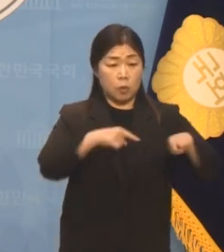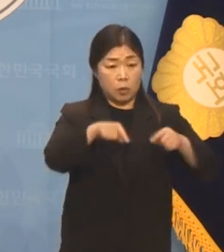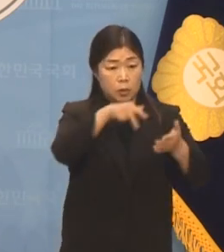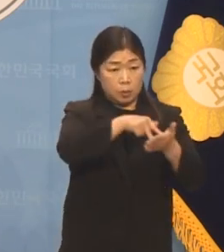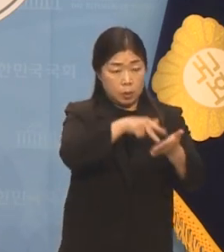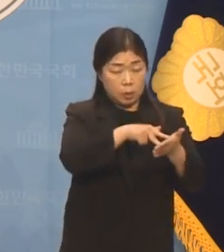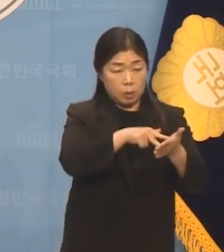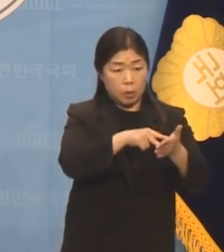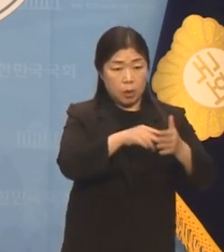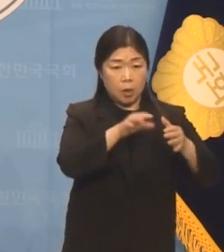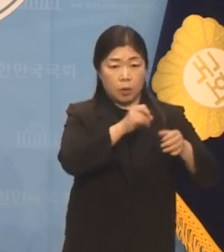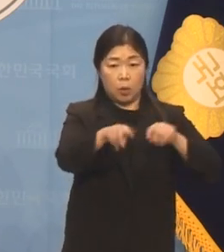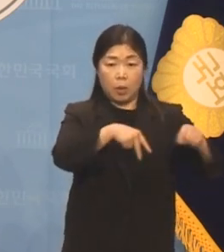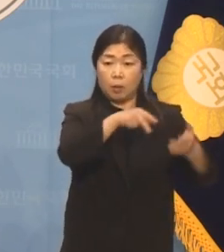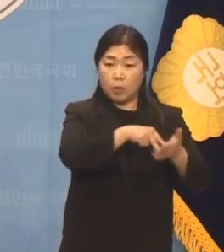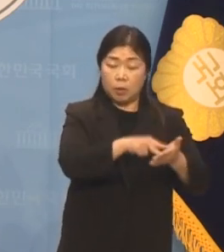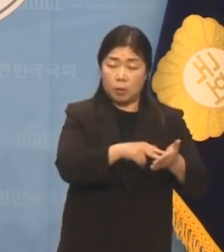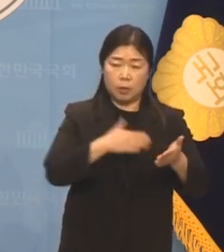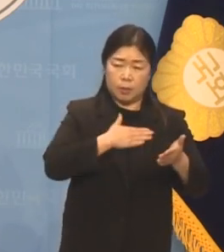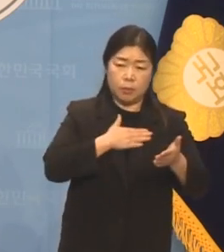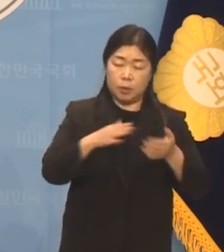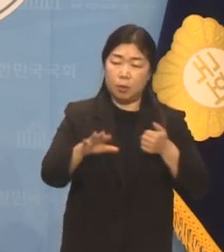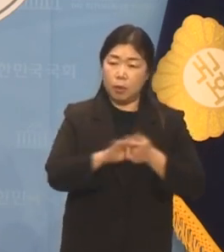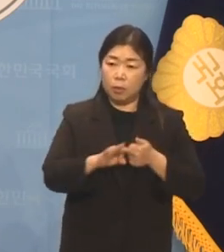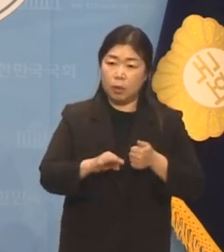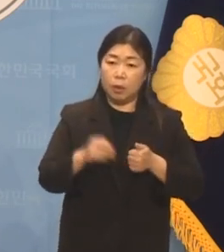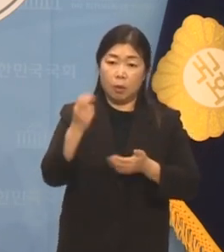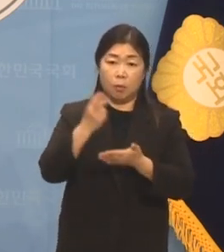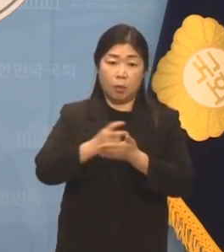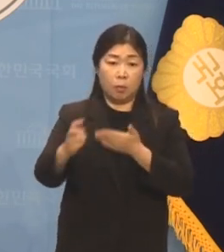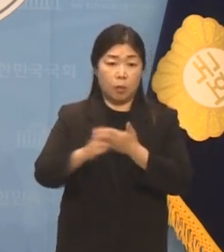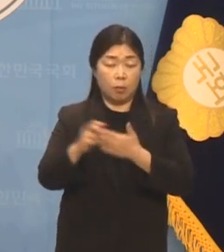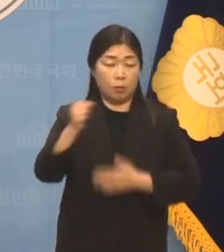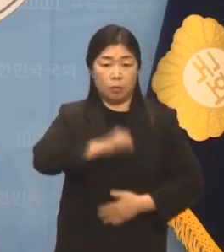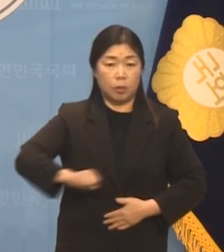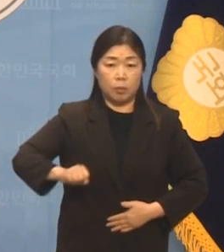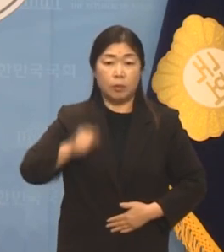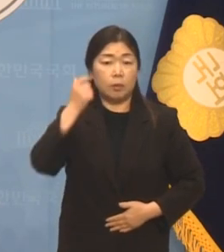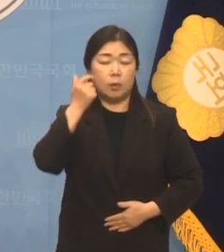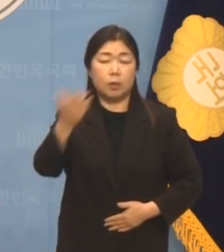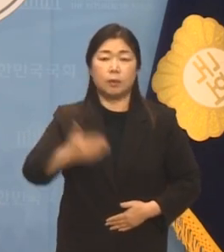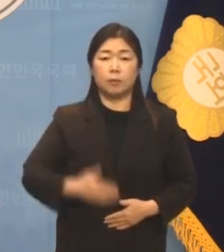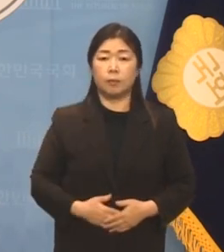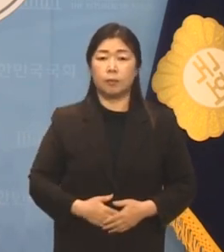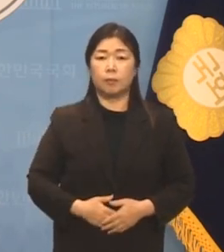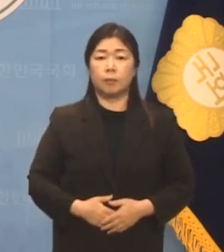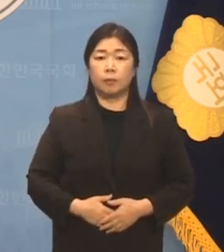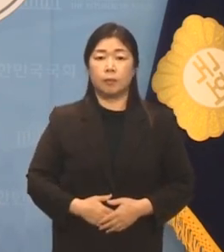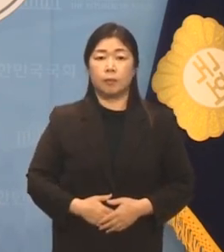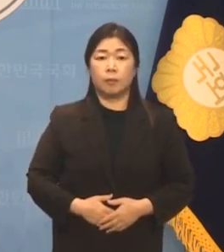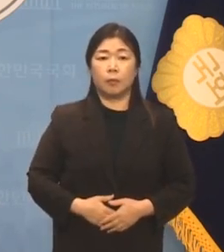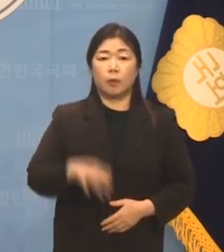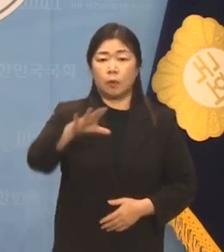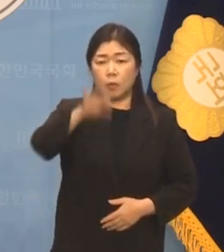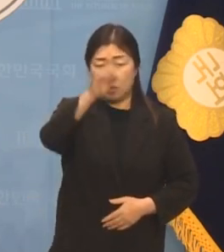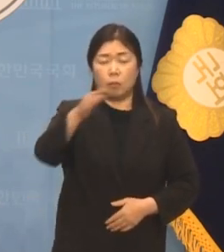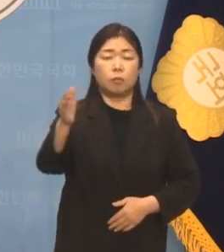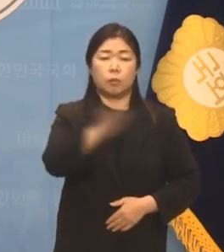대통령실이 불쾌하면 위헌입니까 애당초 정부 여당에서